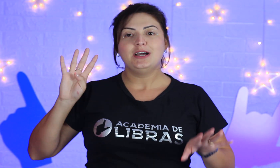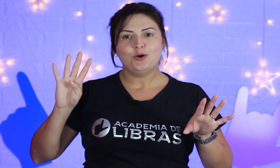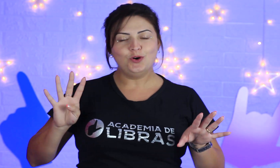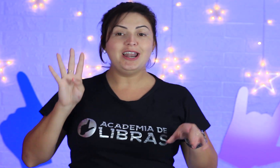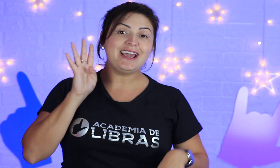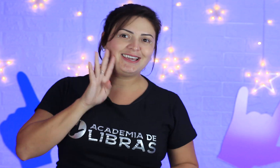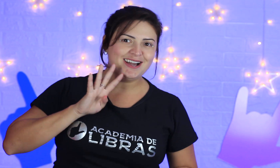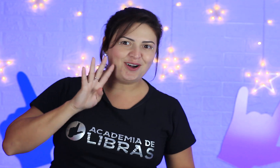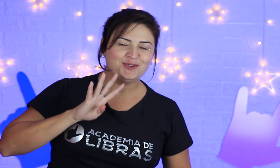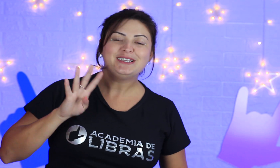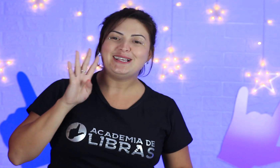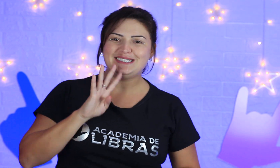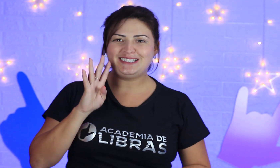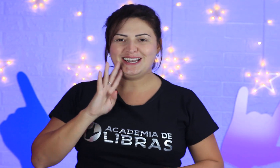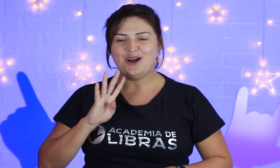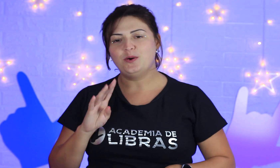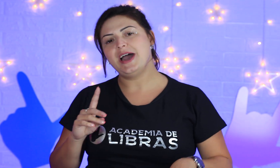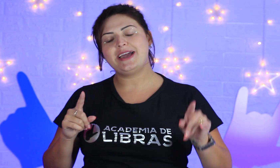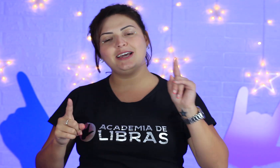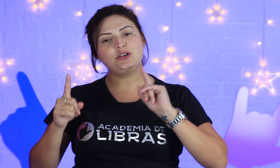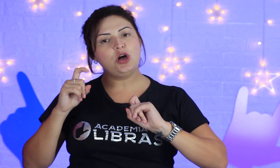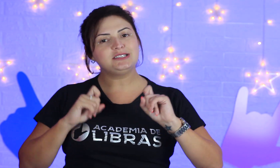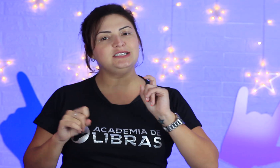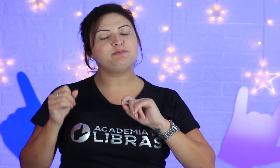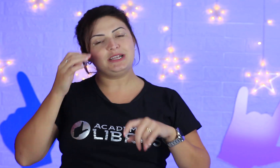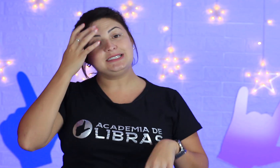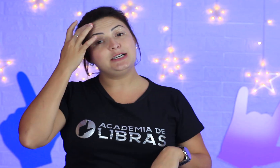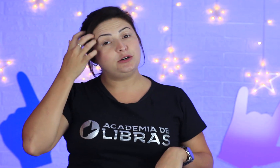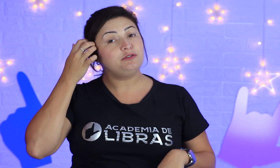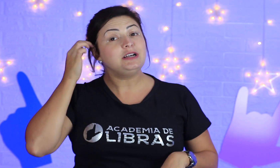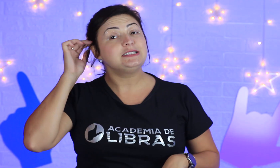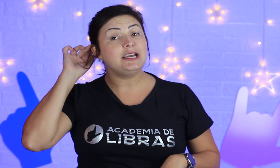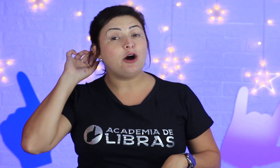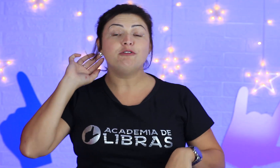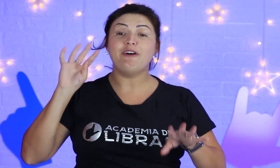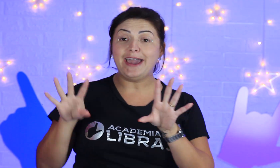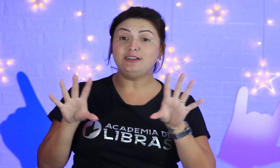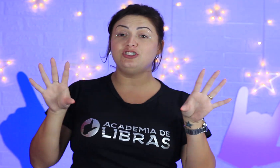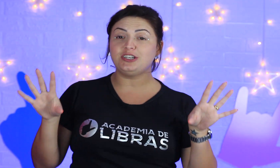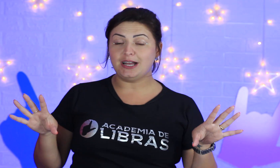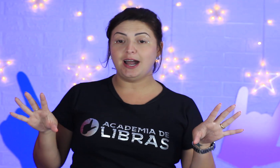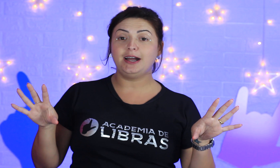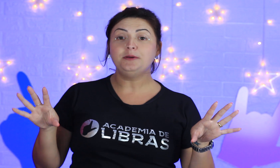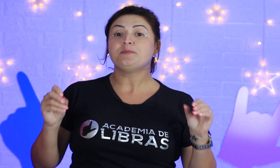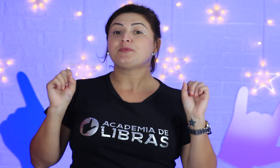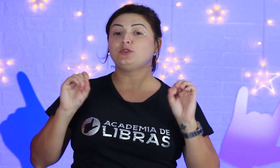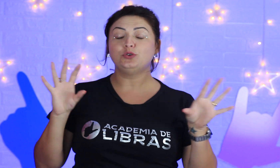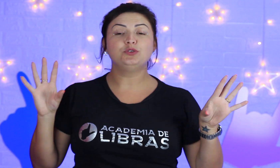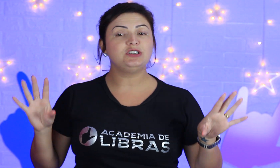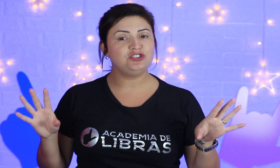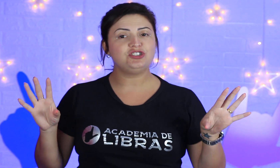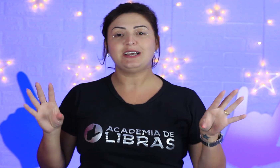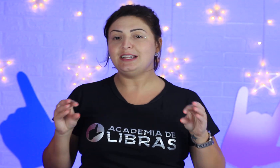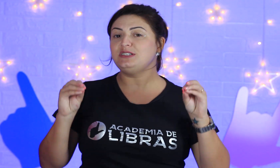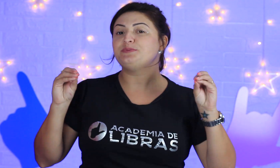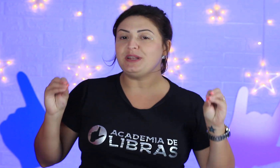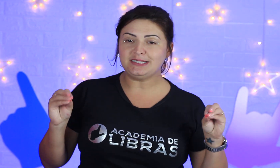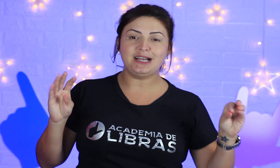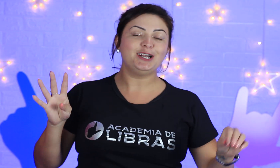O legal desse sinal é que a nossa expressão facial vai indicar tudo o que a gente está querendo expressar